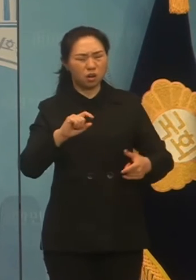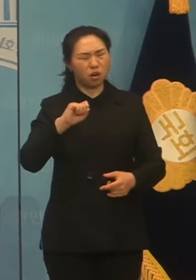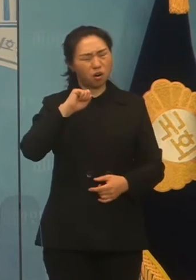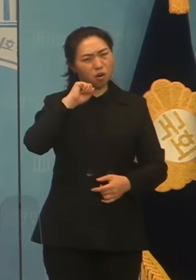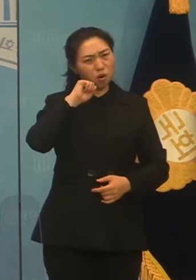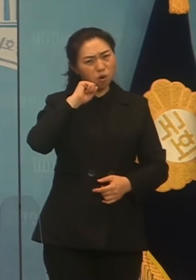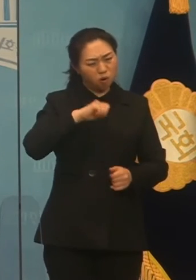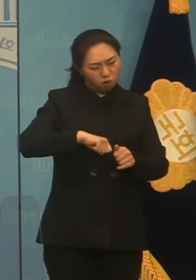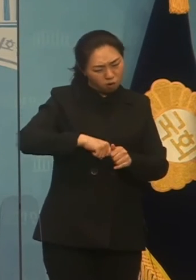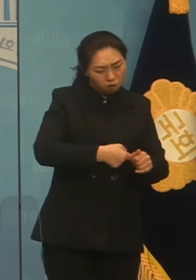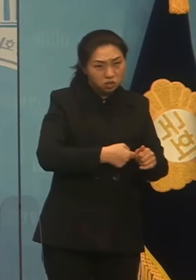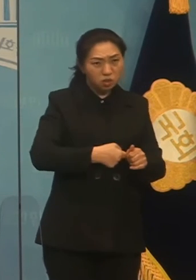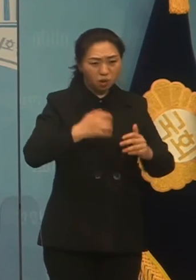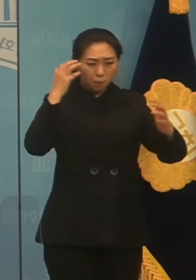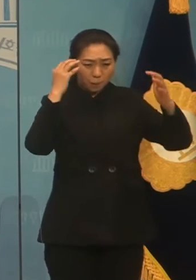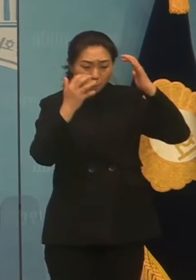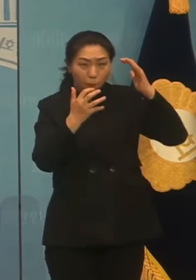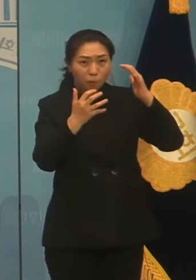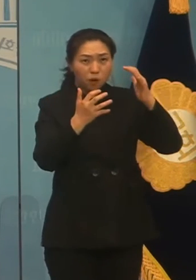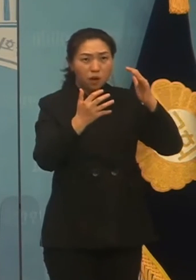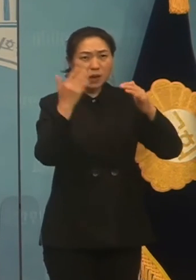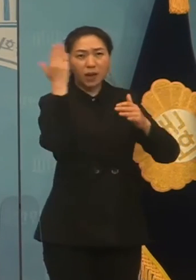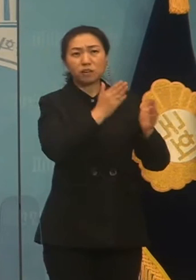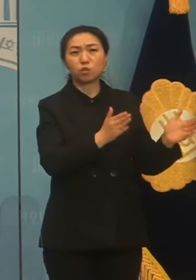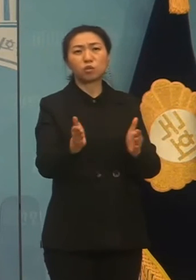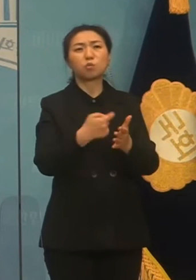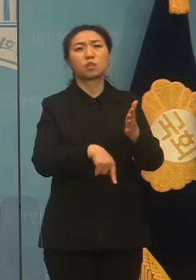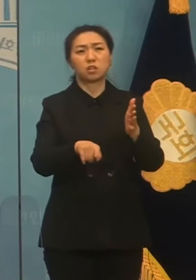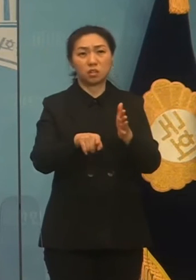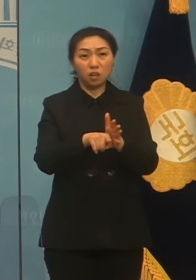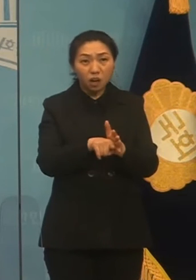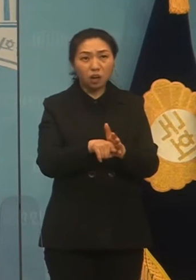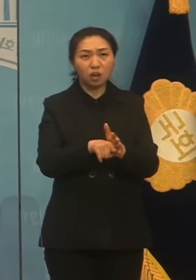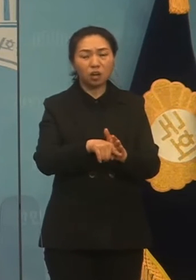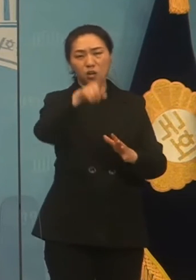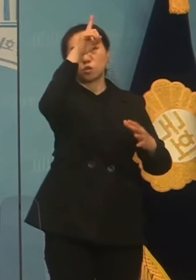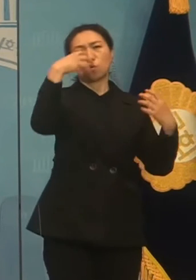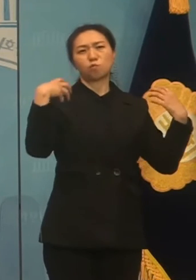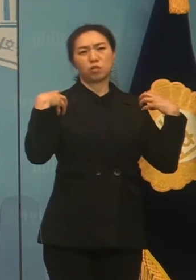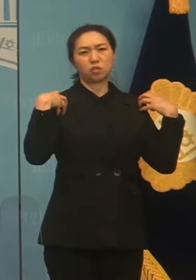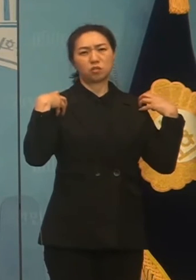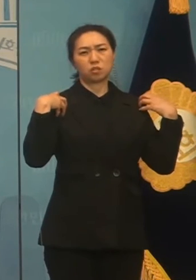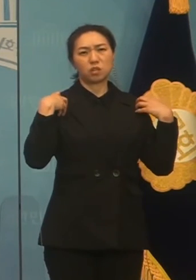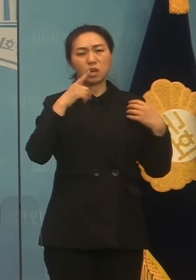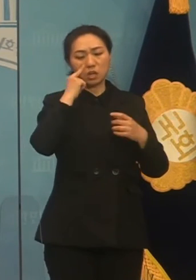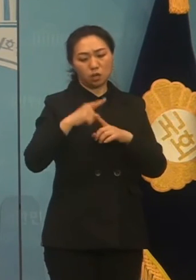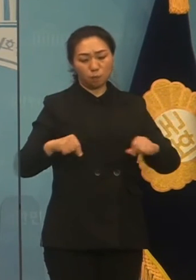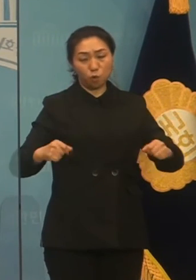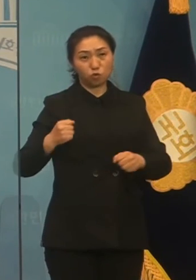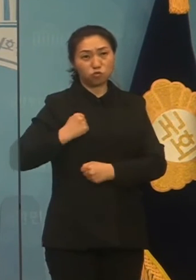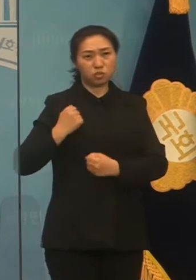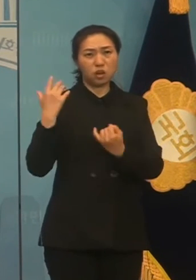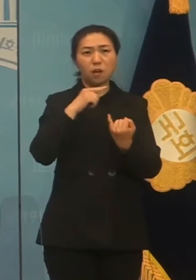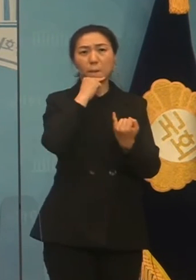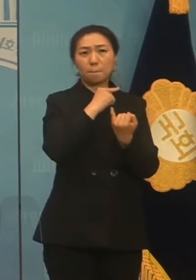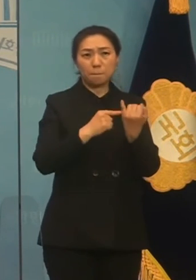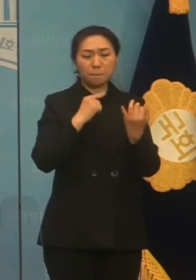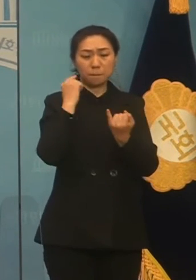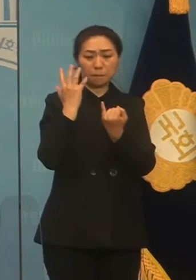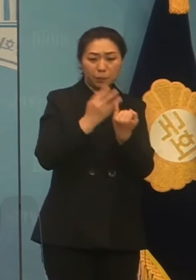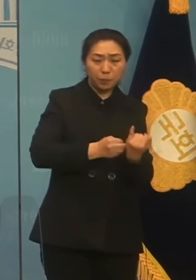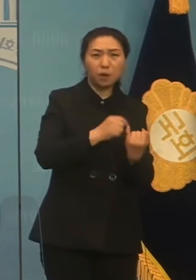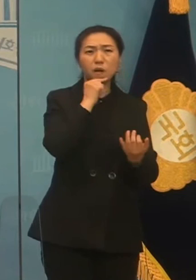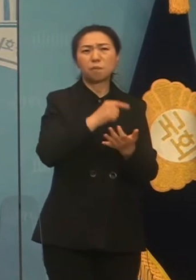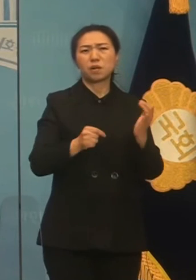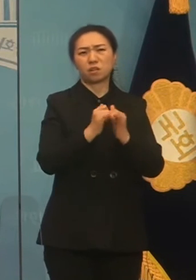휘말리지 않으려면 정부는 위안부 문제 해결 의지를 다시 한 번 천명해야 합니다. 정의라는 전쟁 범죄를